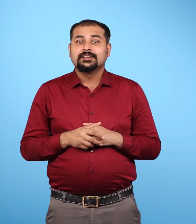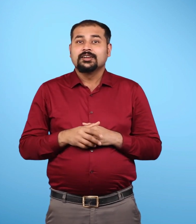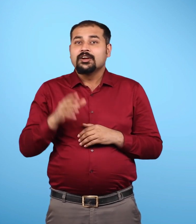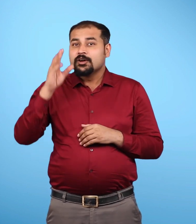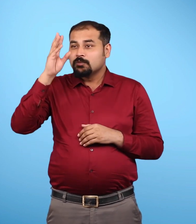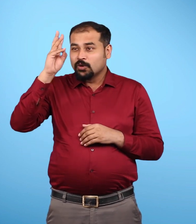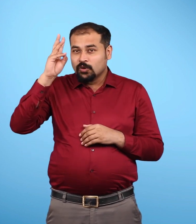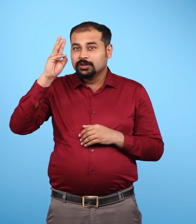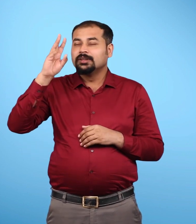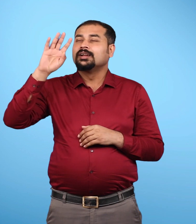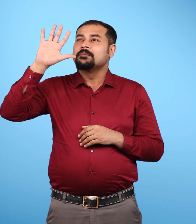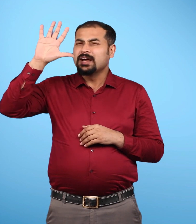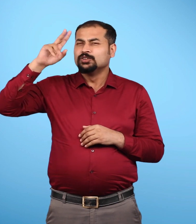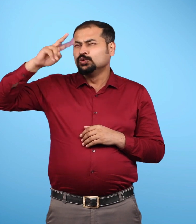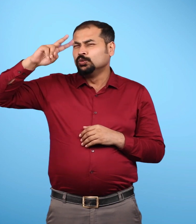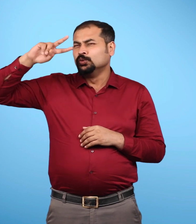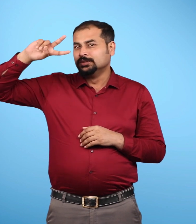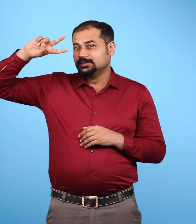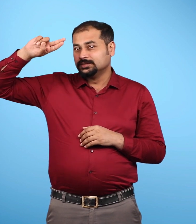और आयन मंडल के बीच में